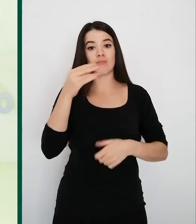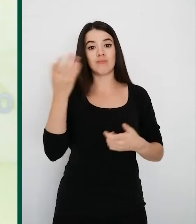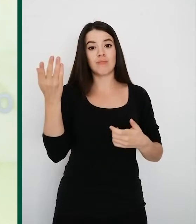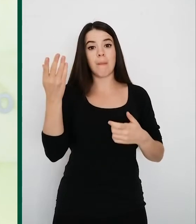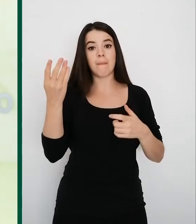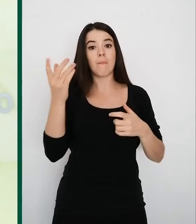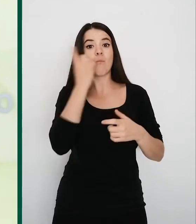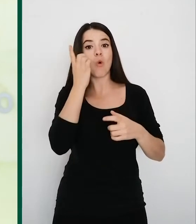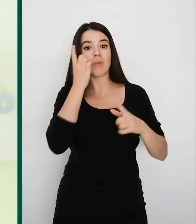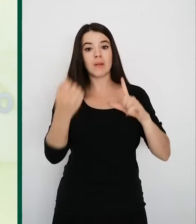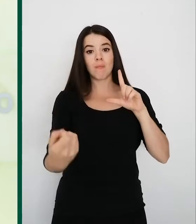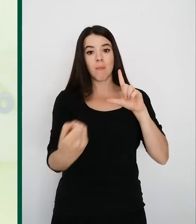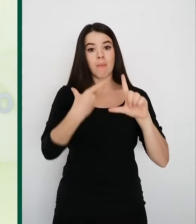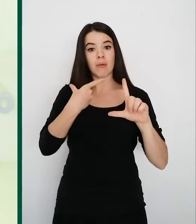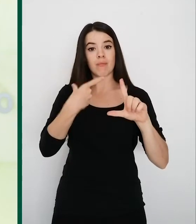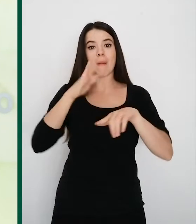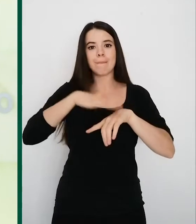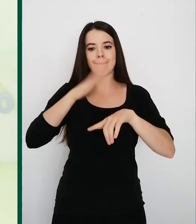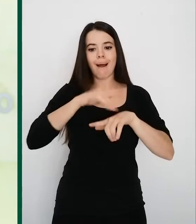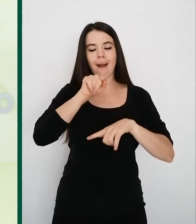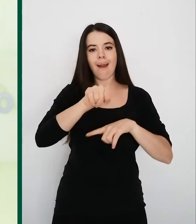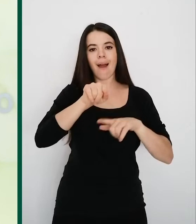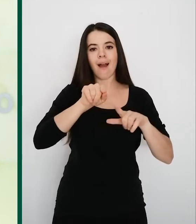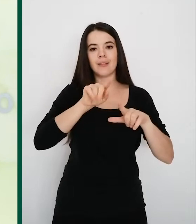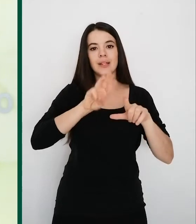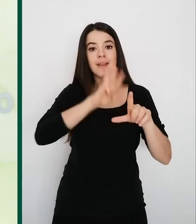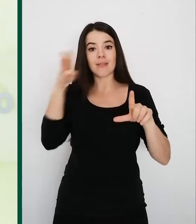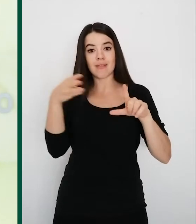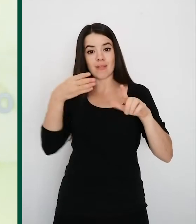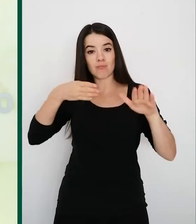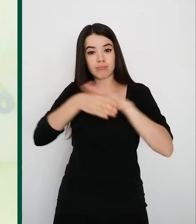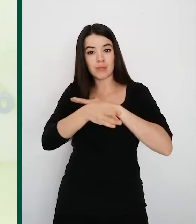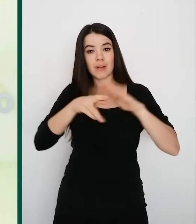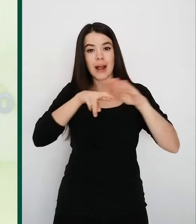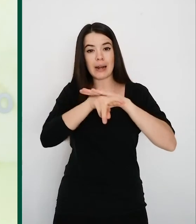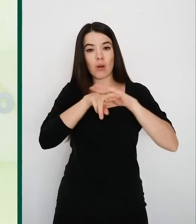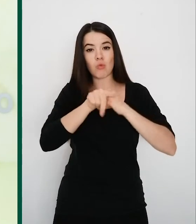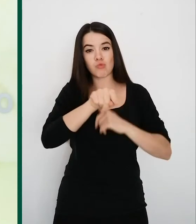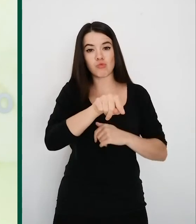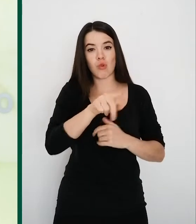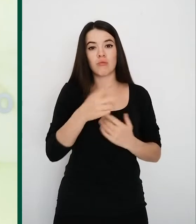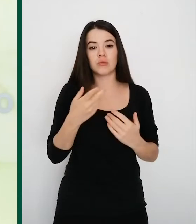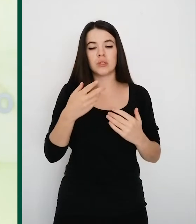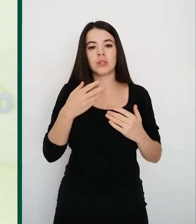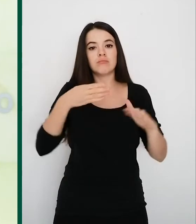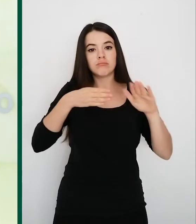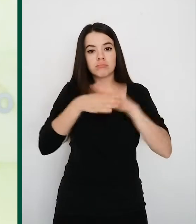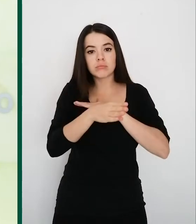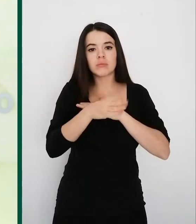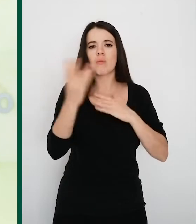próximos días, invitando a usar esa herramienta que es una acción que será muy interesante y se